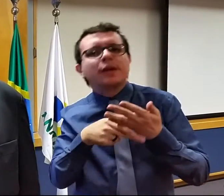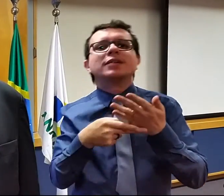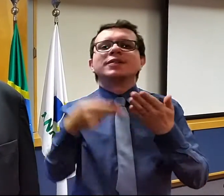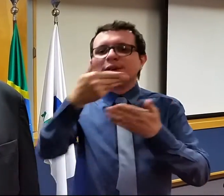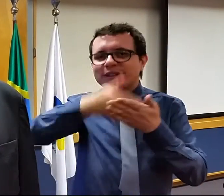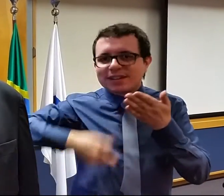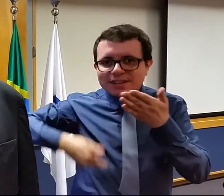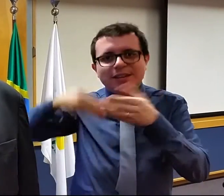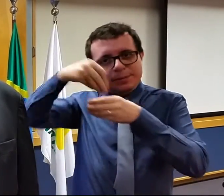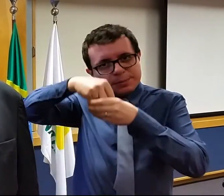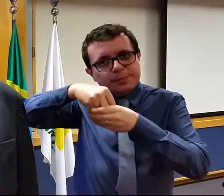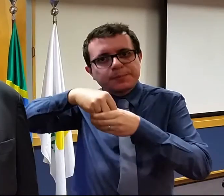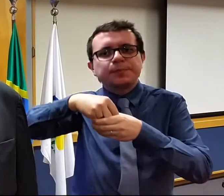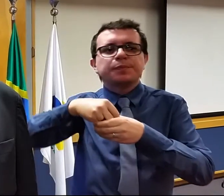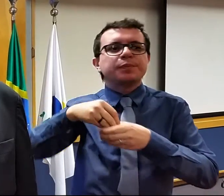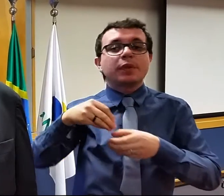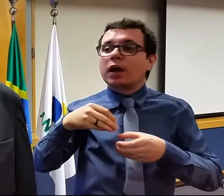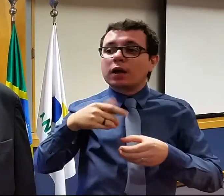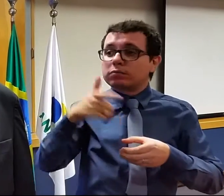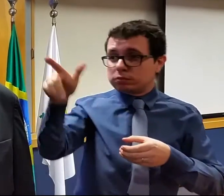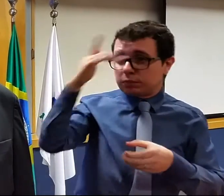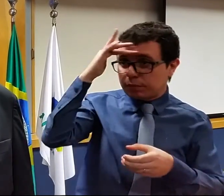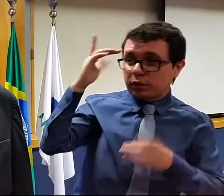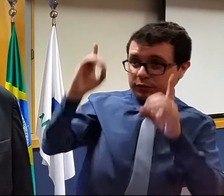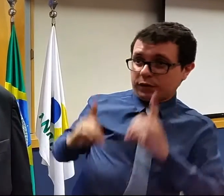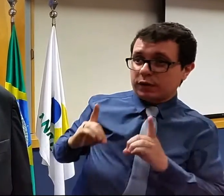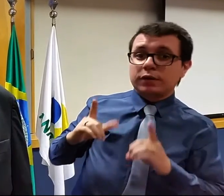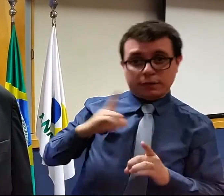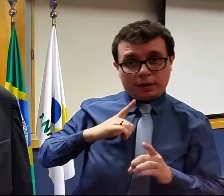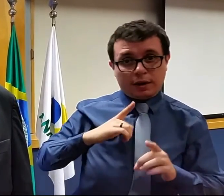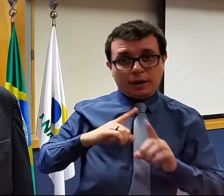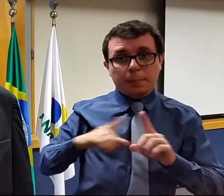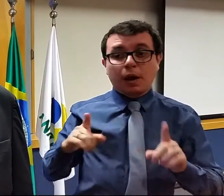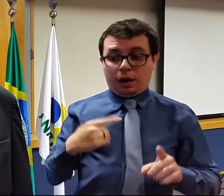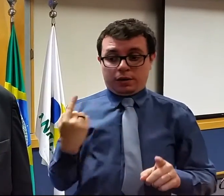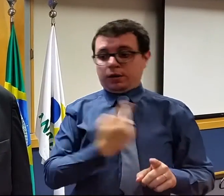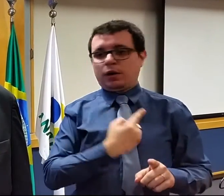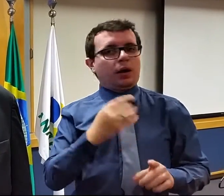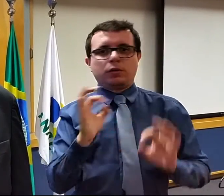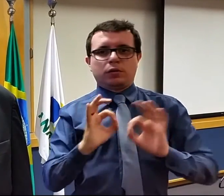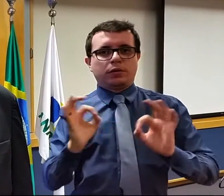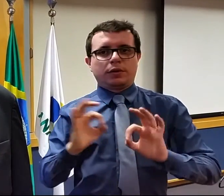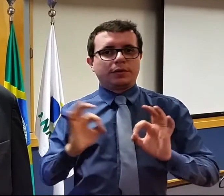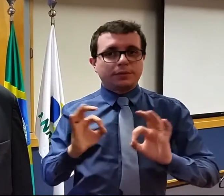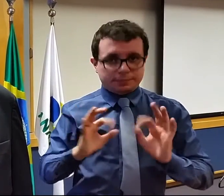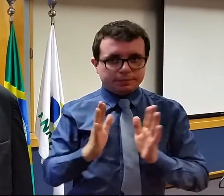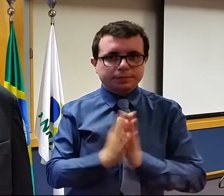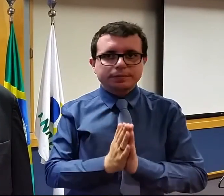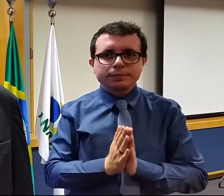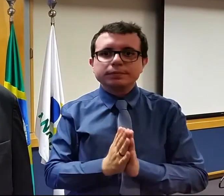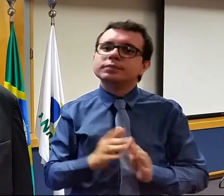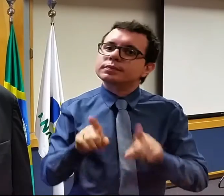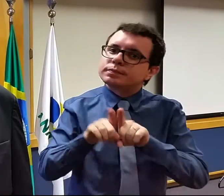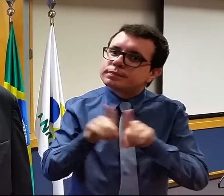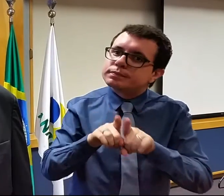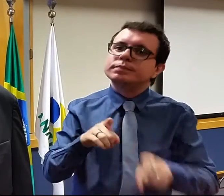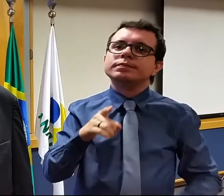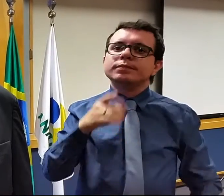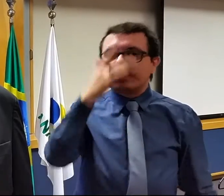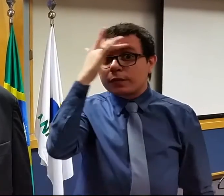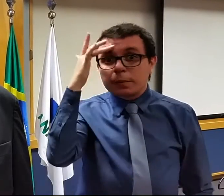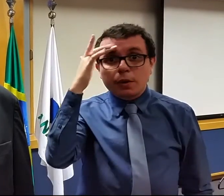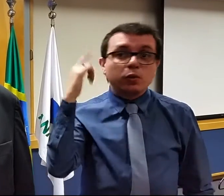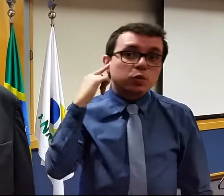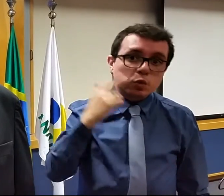que todo mundo tem direito, mas que nós ainda não tínhamos esse direito. As pessoas surdas vão poder agora solicitar,